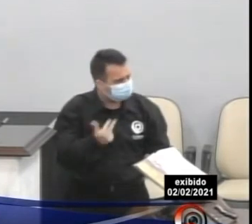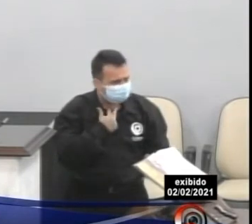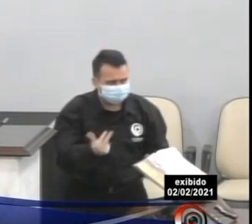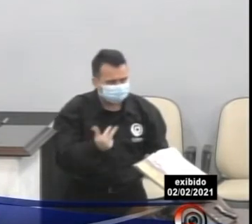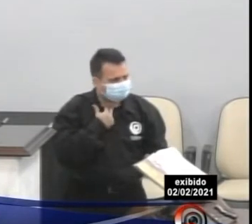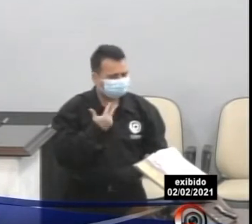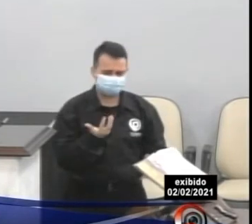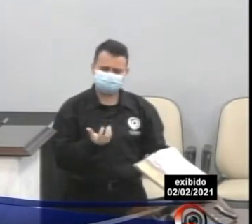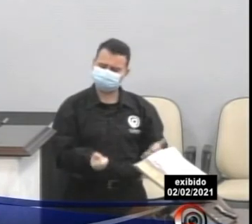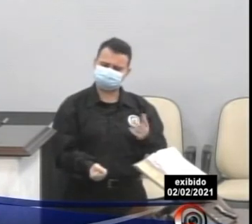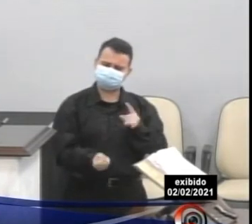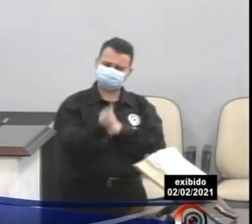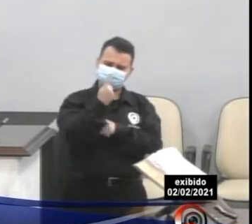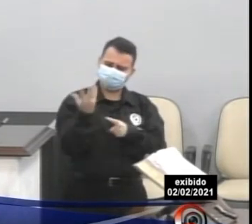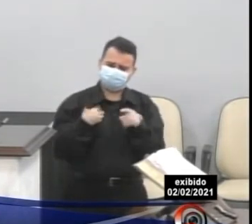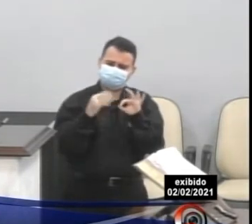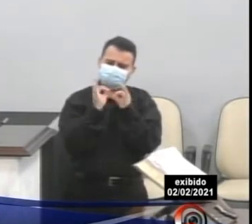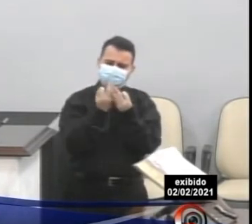É o mesmo núcleo familiar.